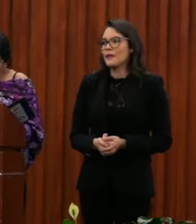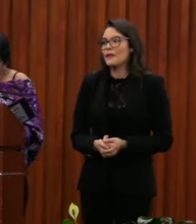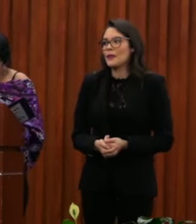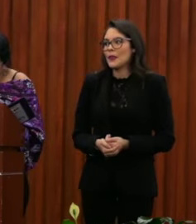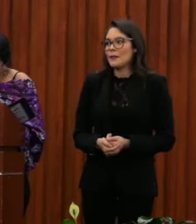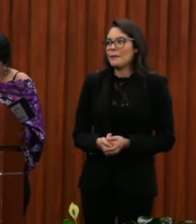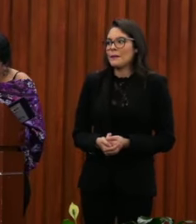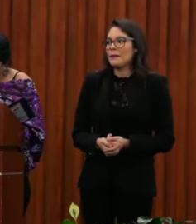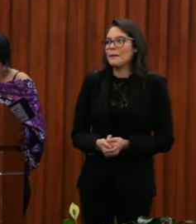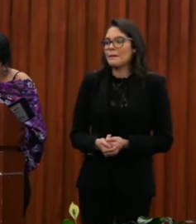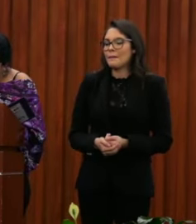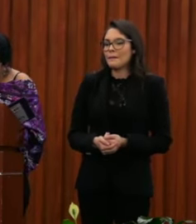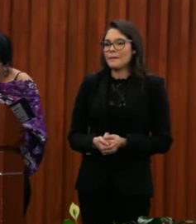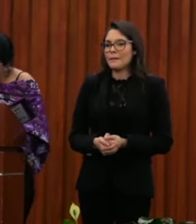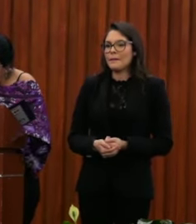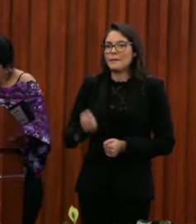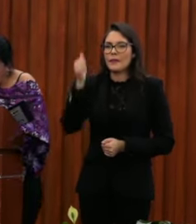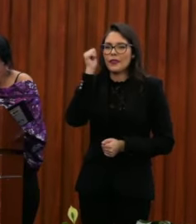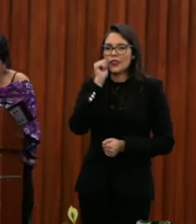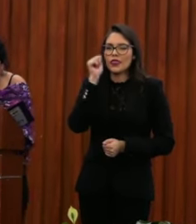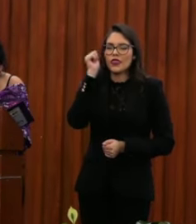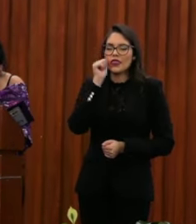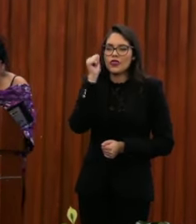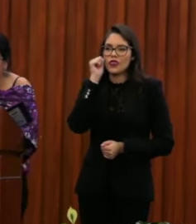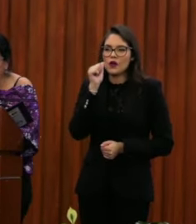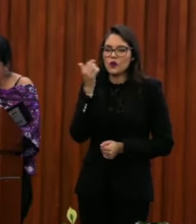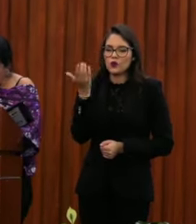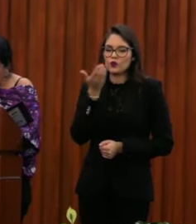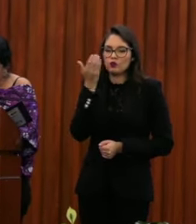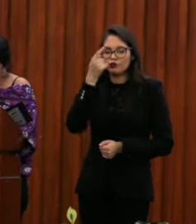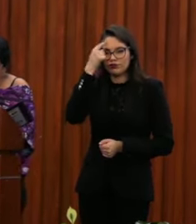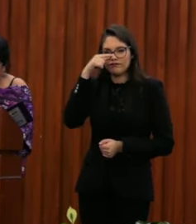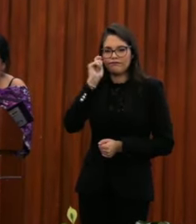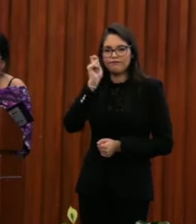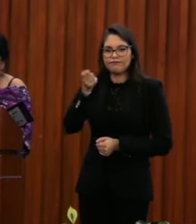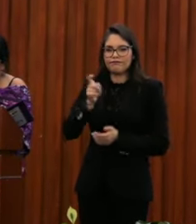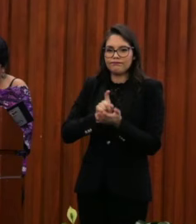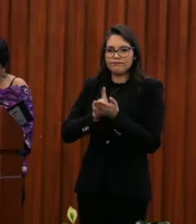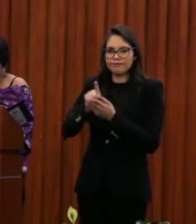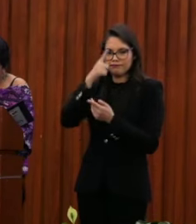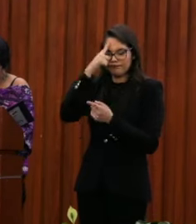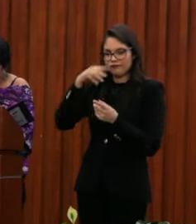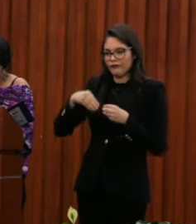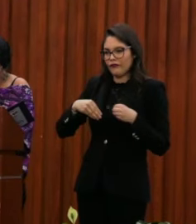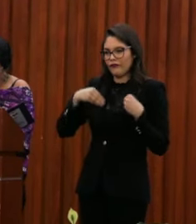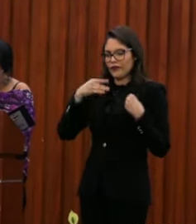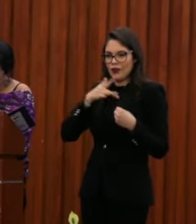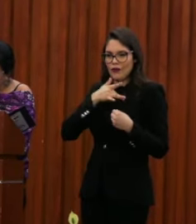¿Qué es la vida del corazón y del alma?